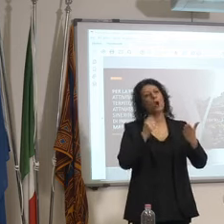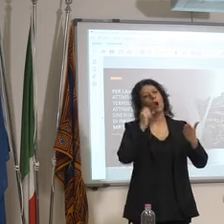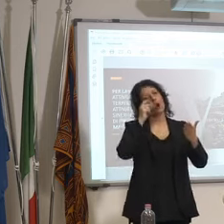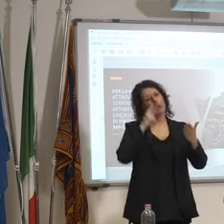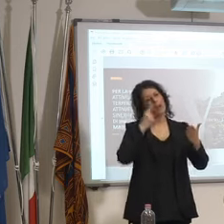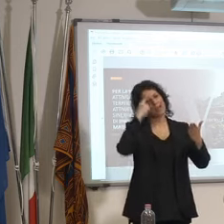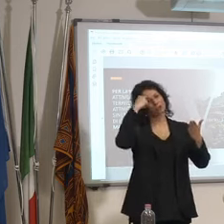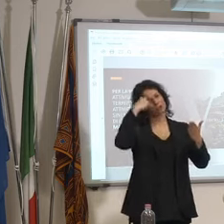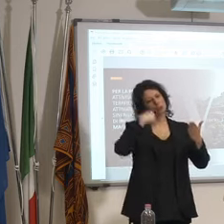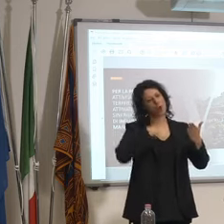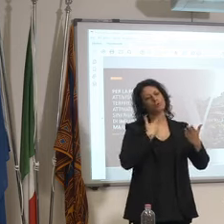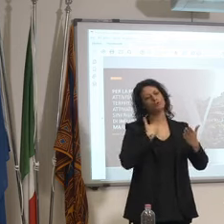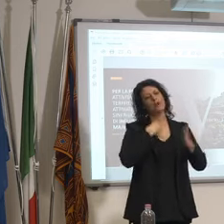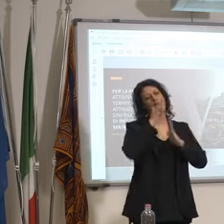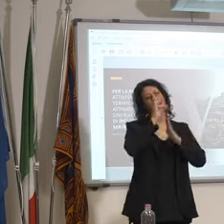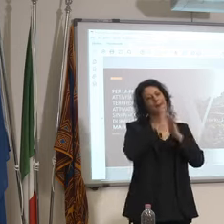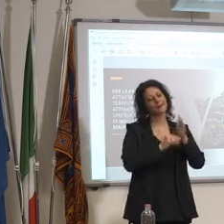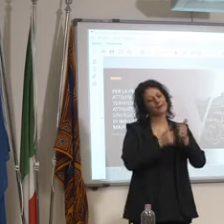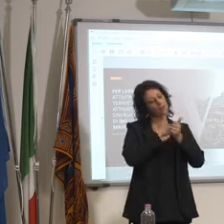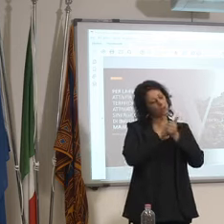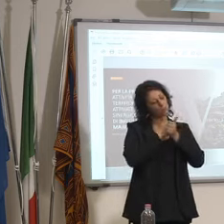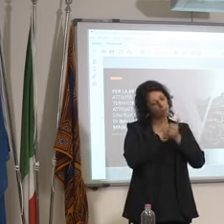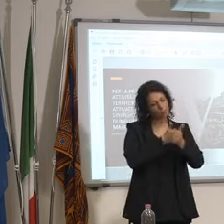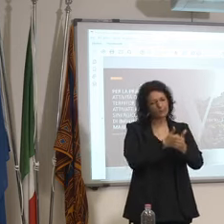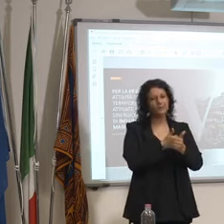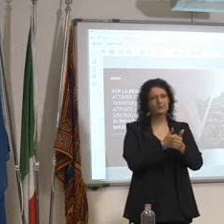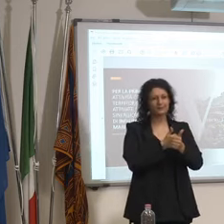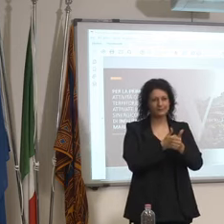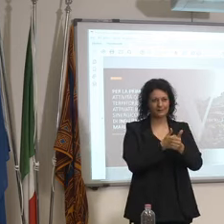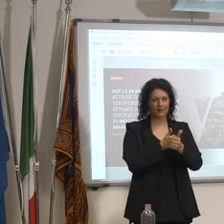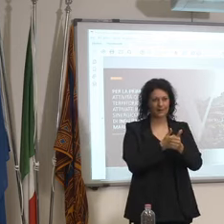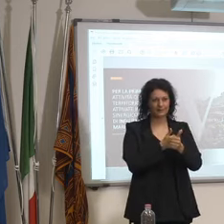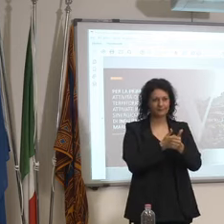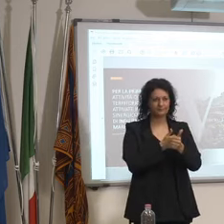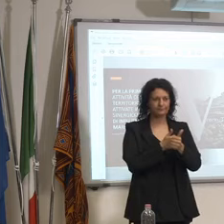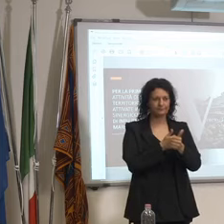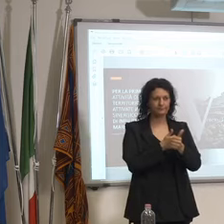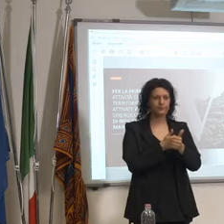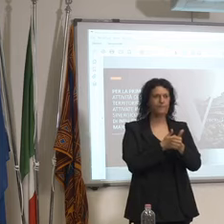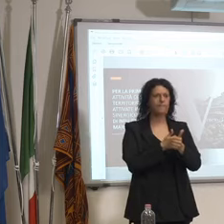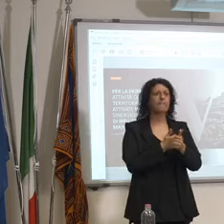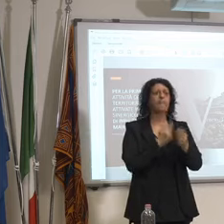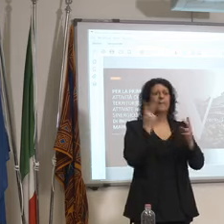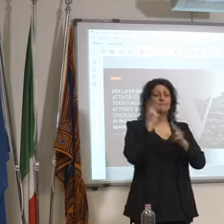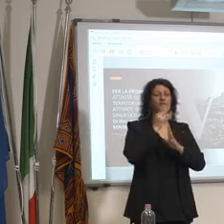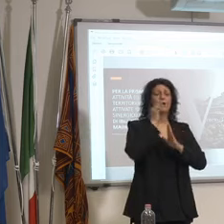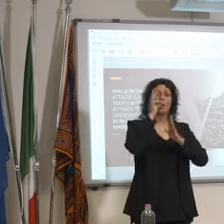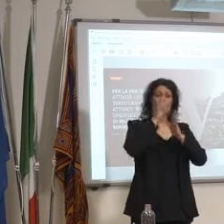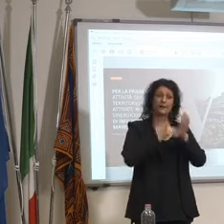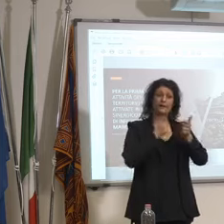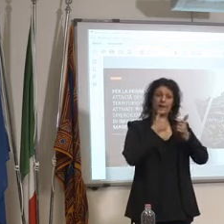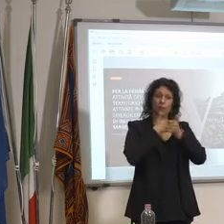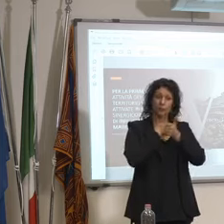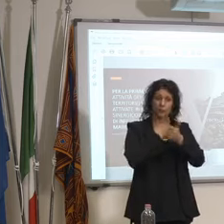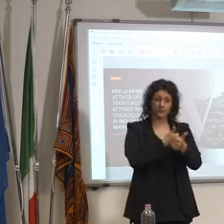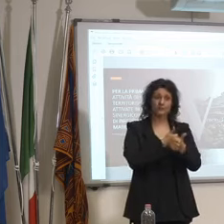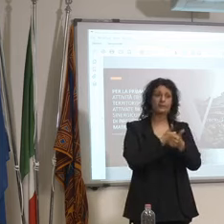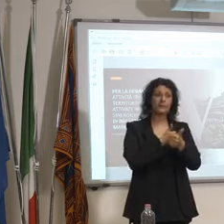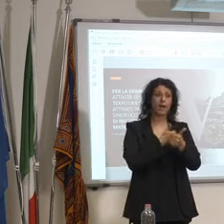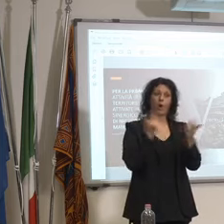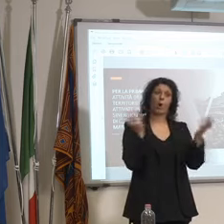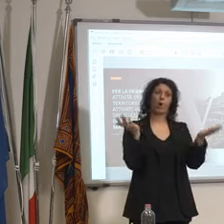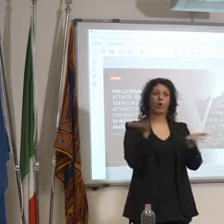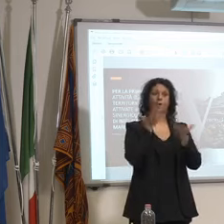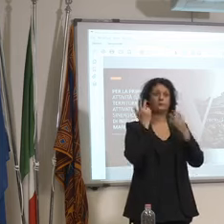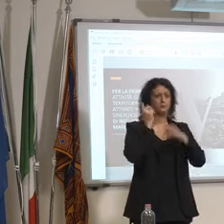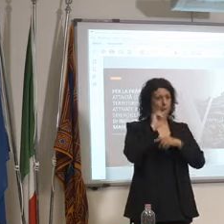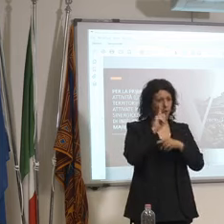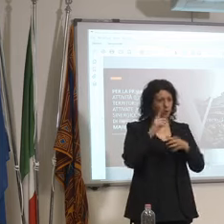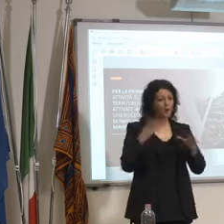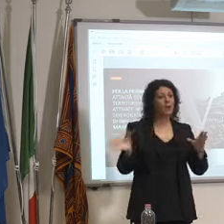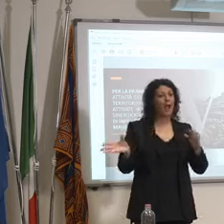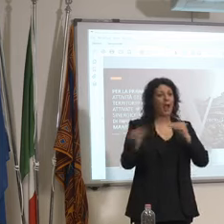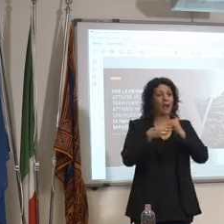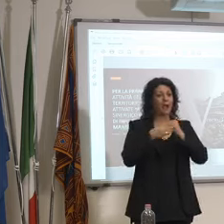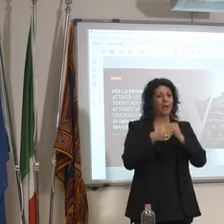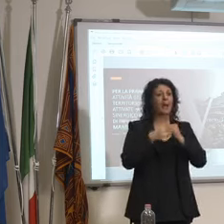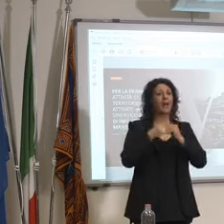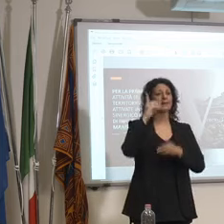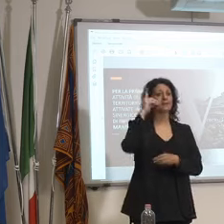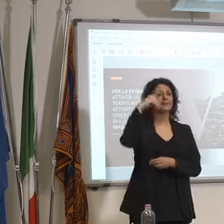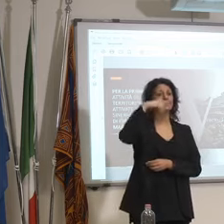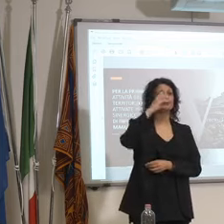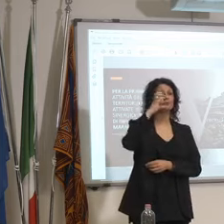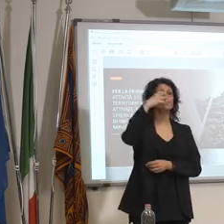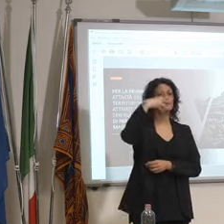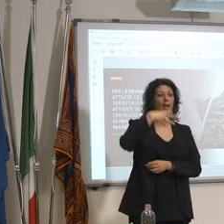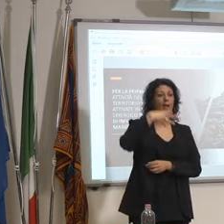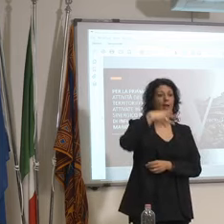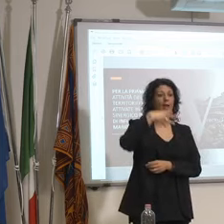guida che non sono linee guida fatte così alla buona ma sono addirittura assederate e allegate un DPCM dopodiché